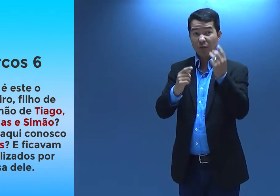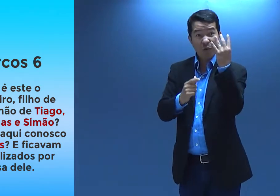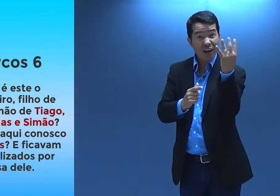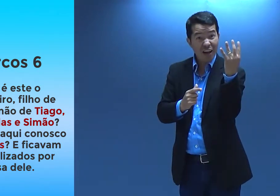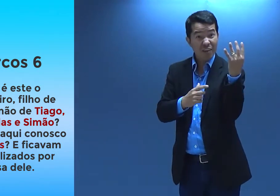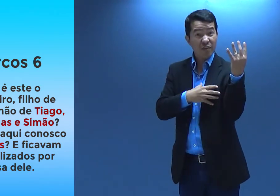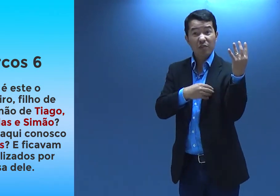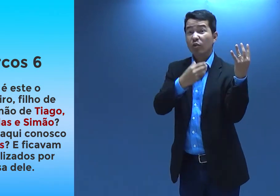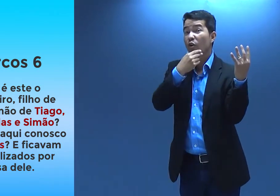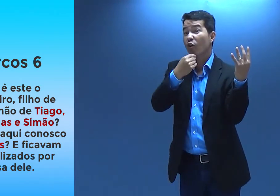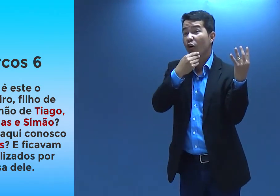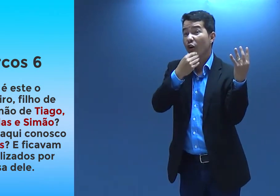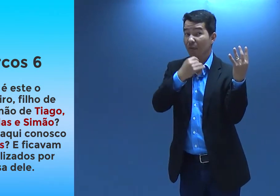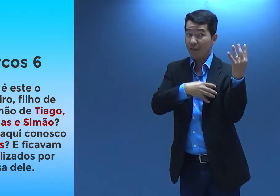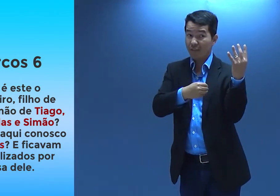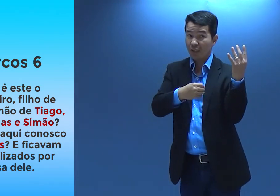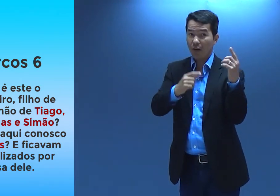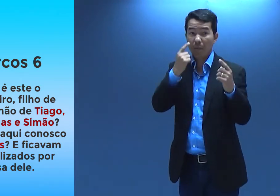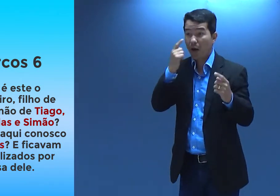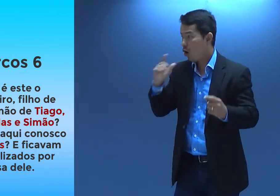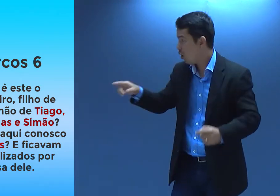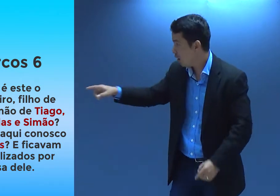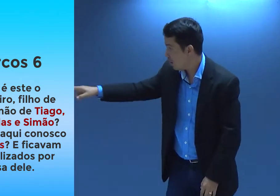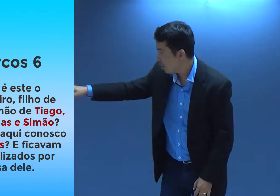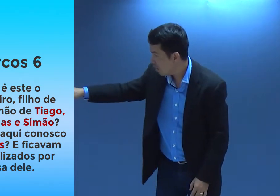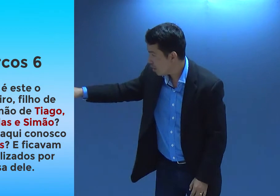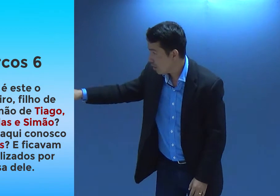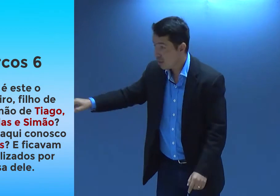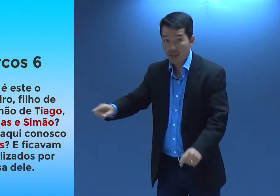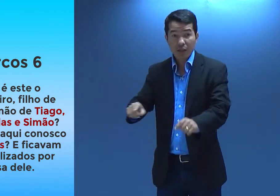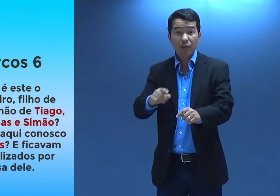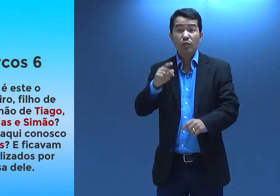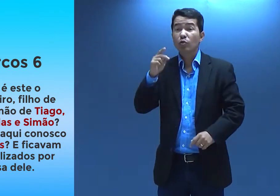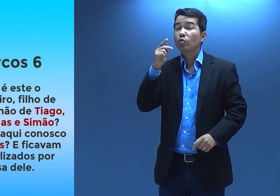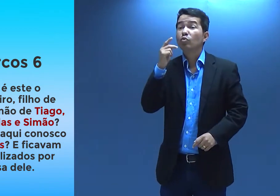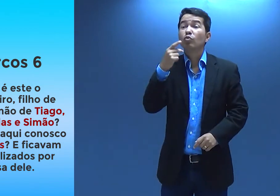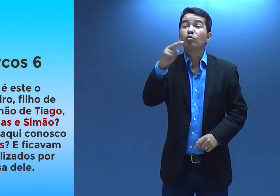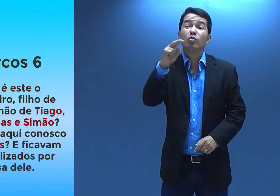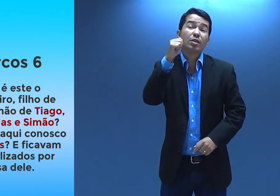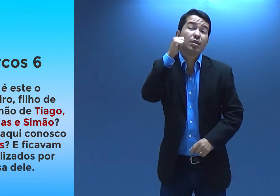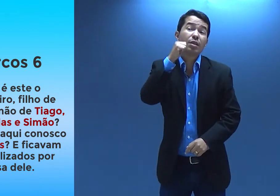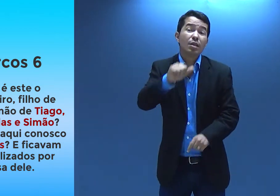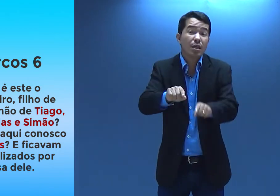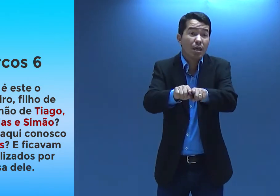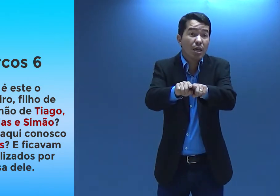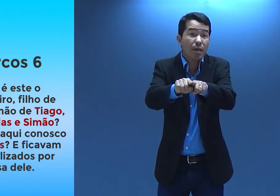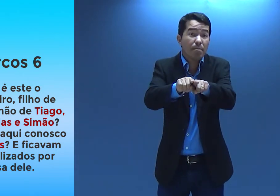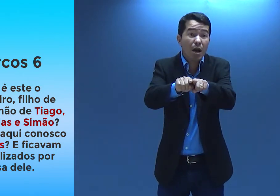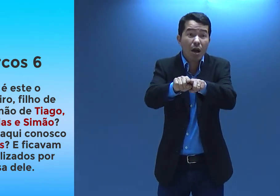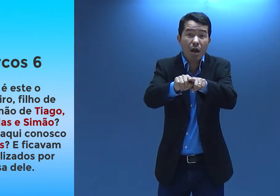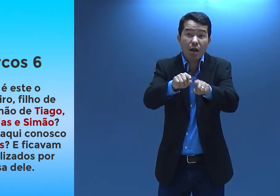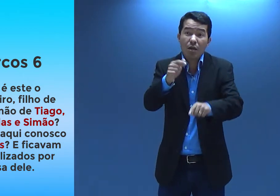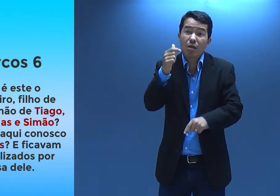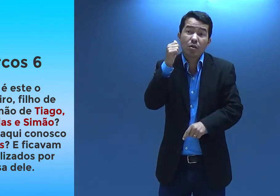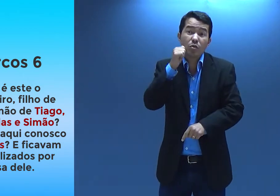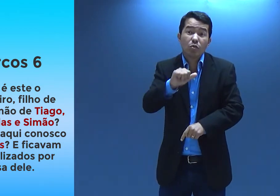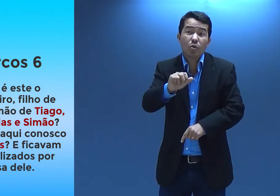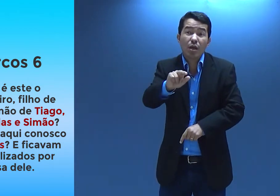que ela teve mais quatro filhos homens. Mas olha lá. Não estão aqui conosco